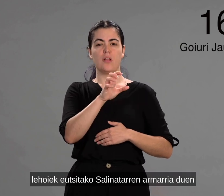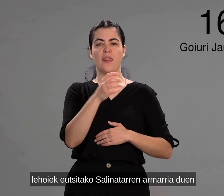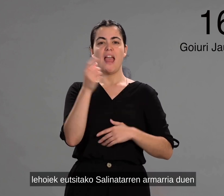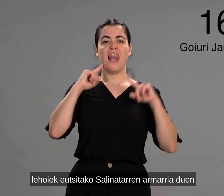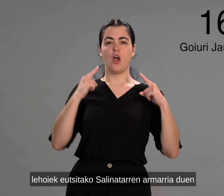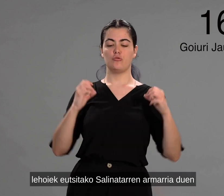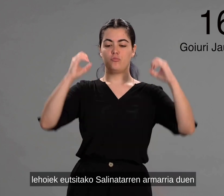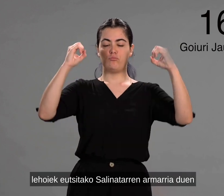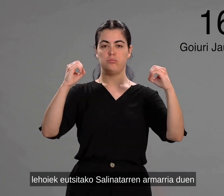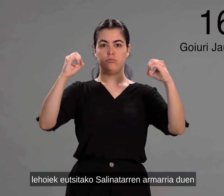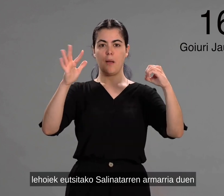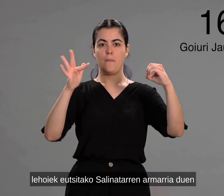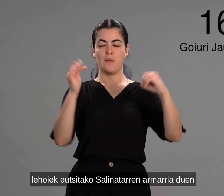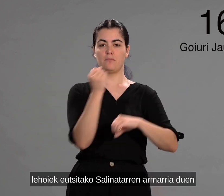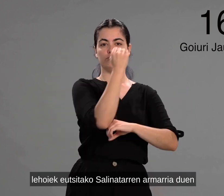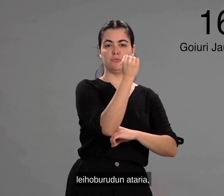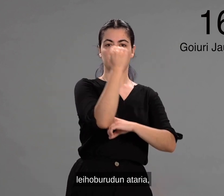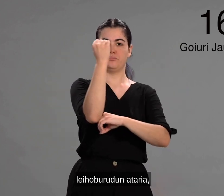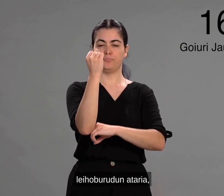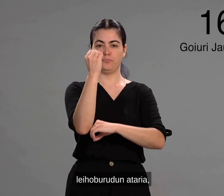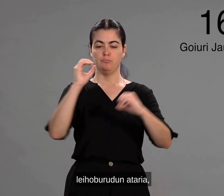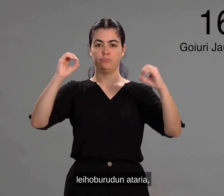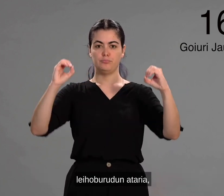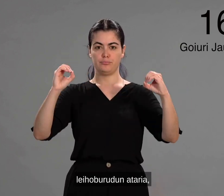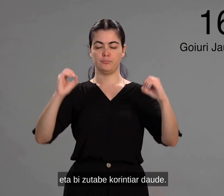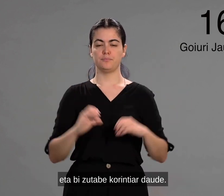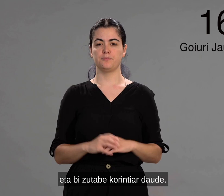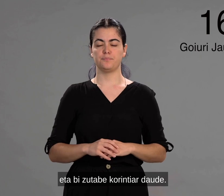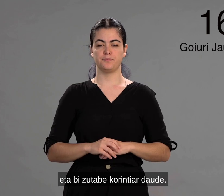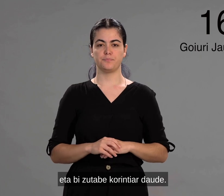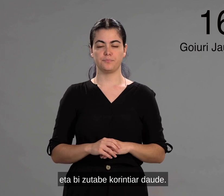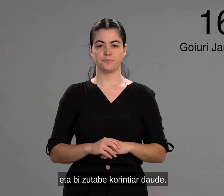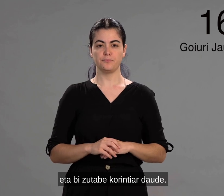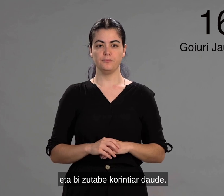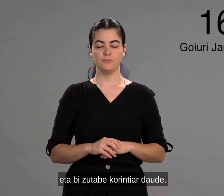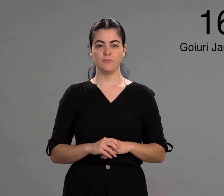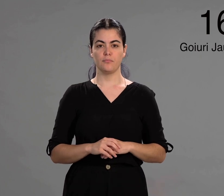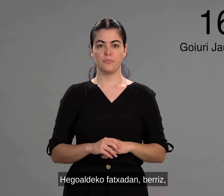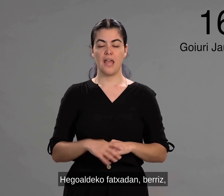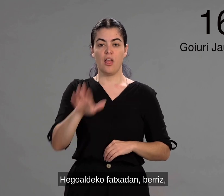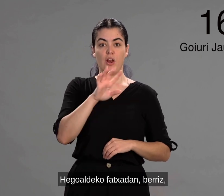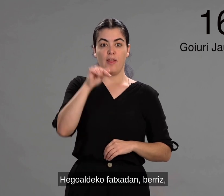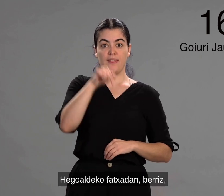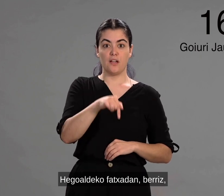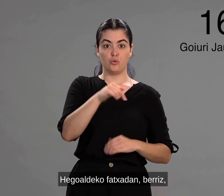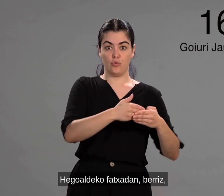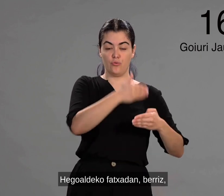eutxitako salinatarren armarria duen leio burdu nataria eta bizutabe korintiar daude. Egoaldeko fatxadan, berriz,